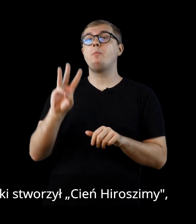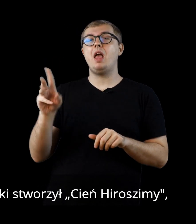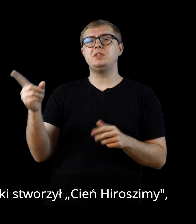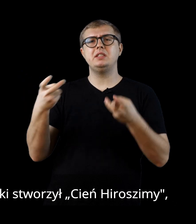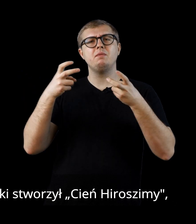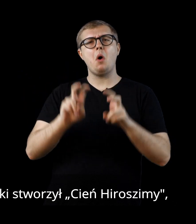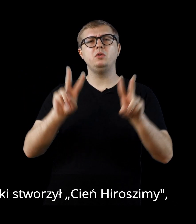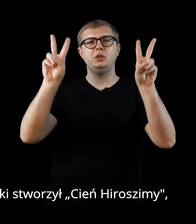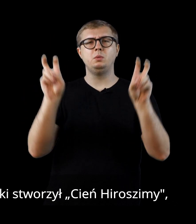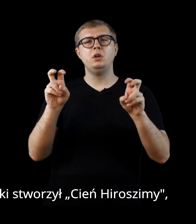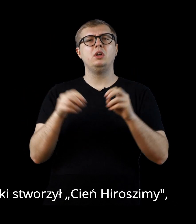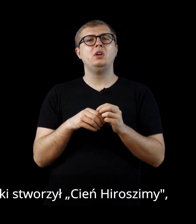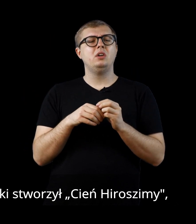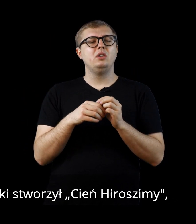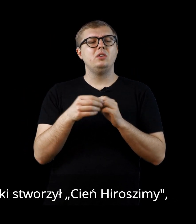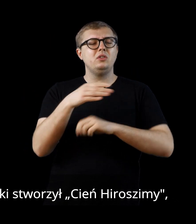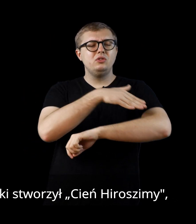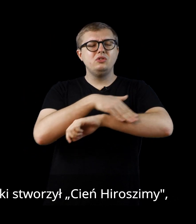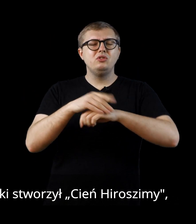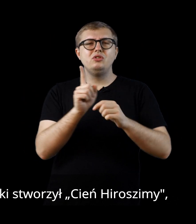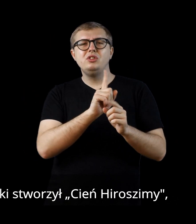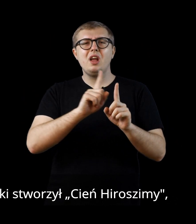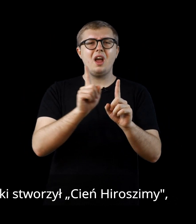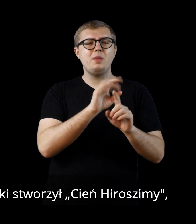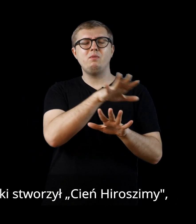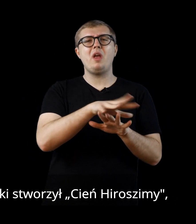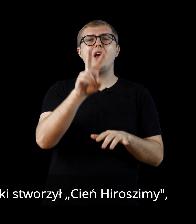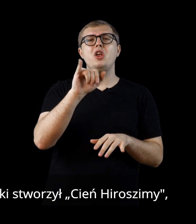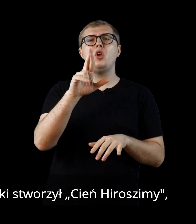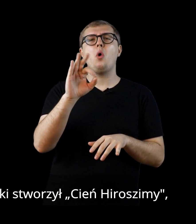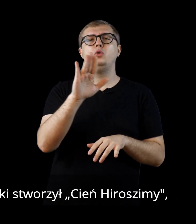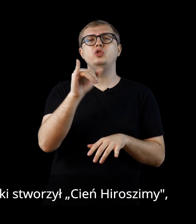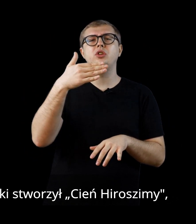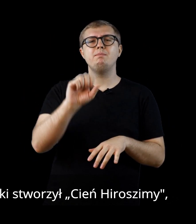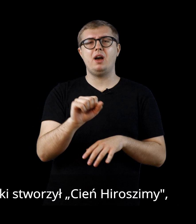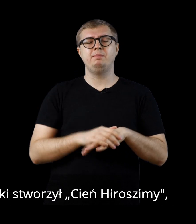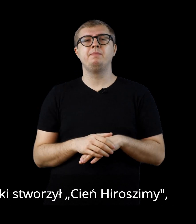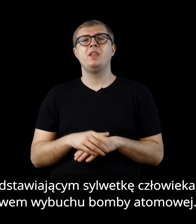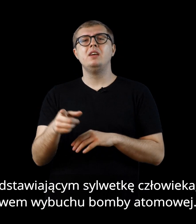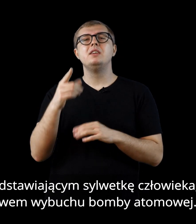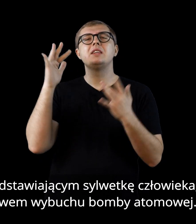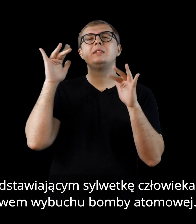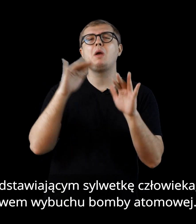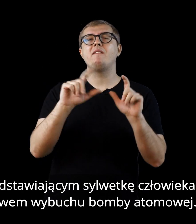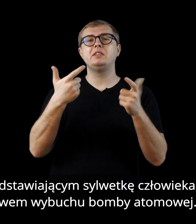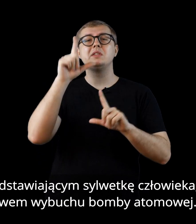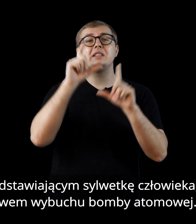W 1957 roku Wróblewski stworzył Cień Hiroshima, zainspirowany zdjęciem